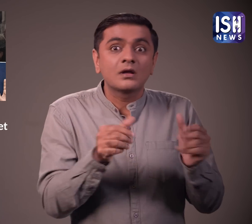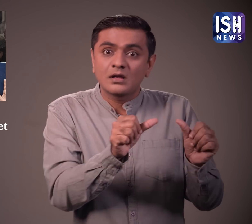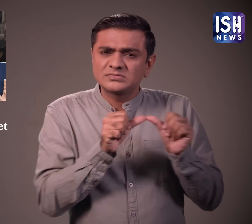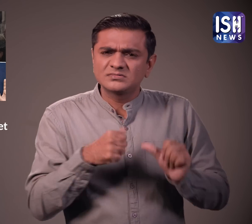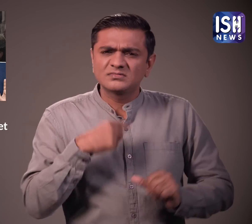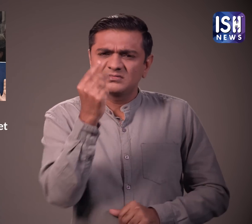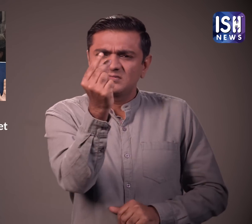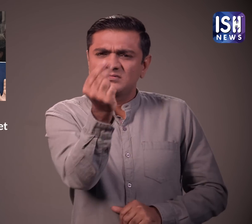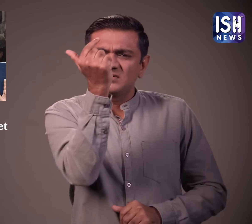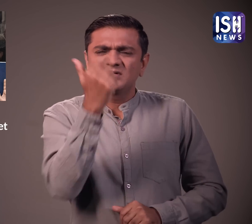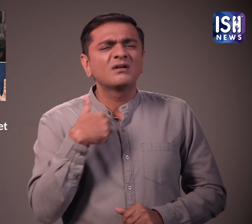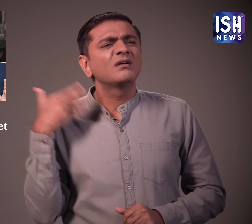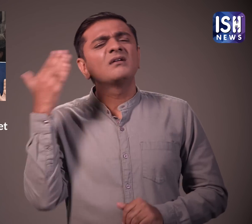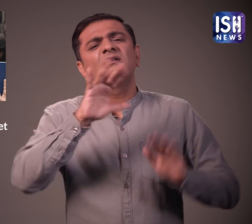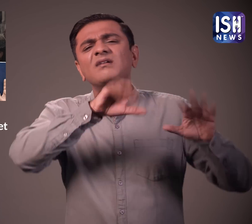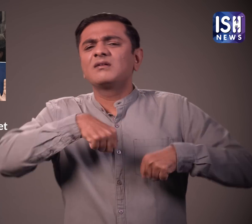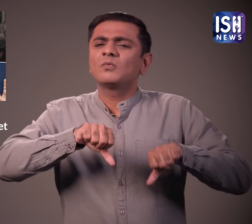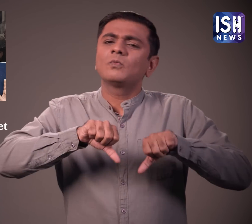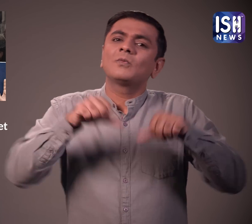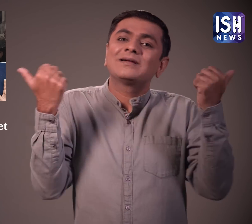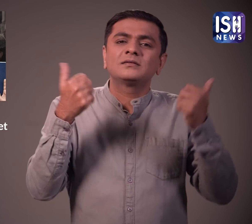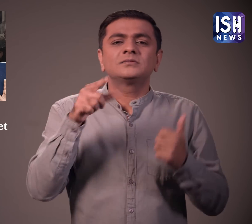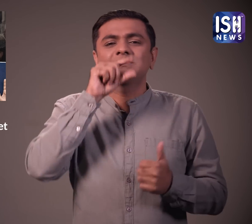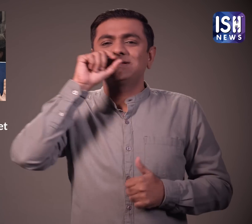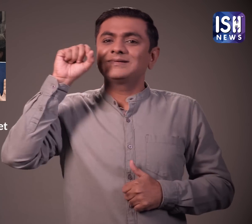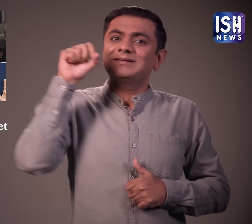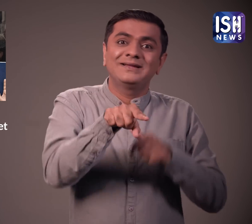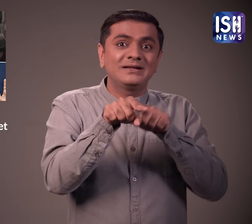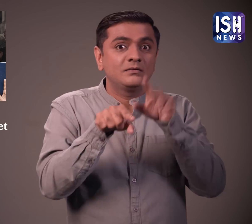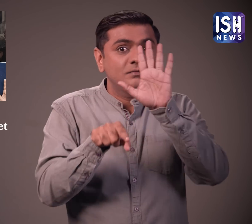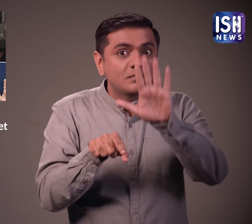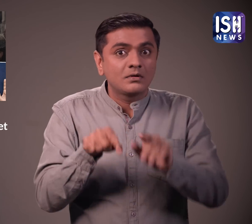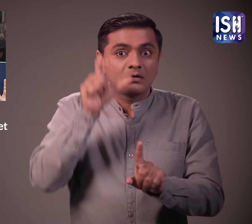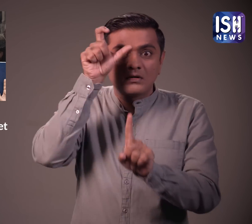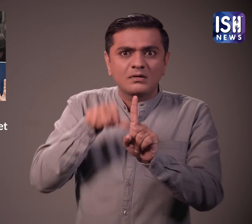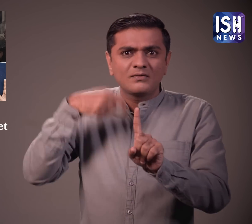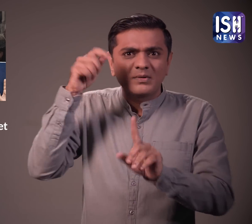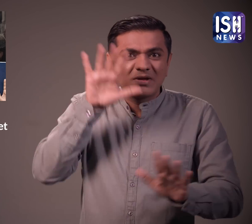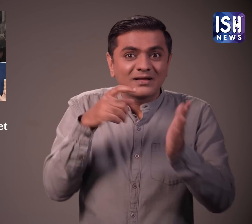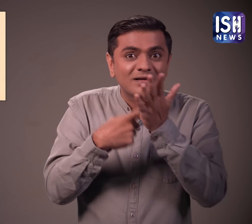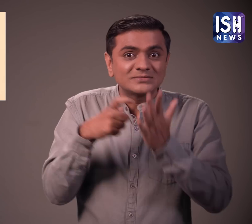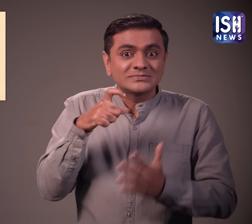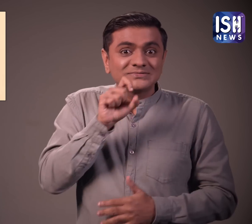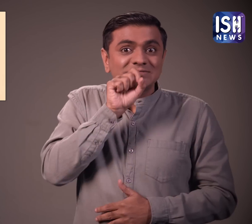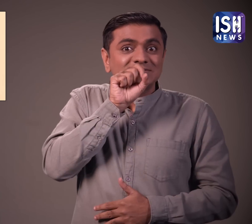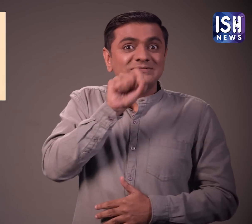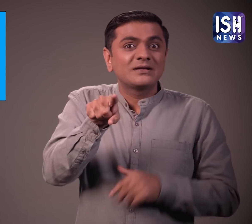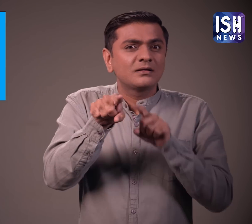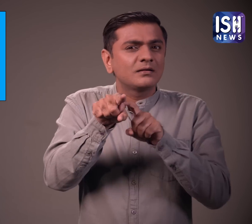अपने ट्वीट में उन्होंने ये भी कहा कि एक बार आदेश मिलने के बाद पियोके तुरंट भारत के हातों में होगा अभिनेत्री रिच्छा चट्डा